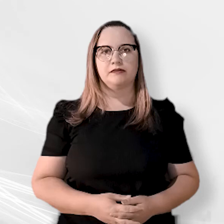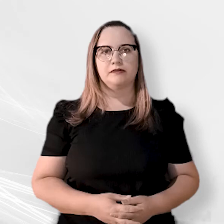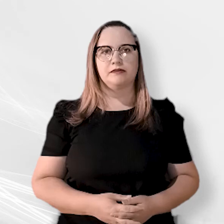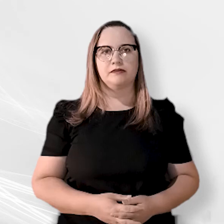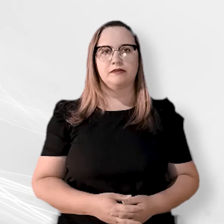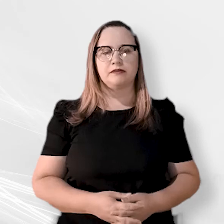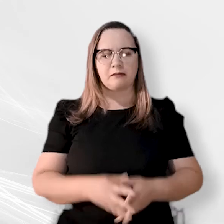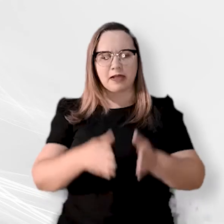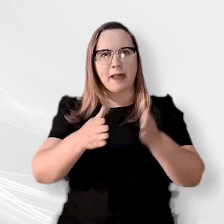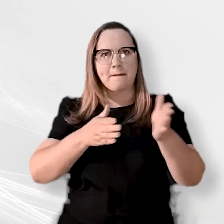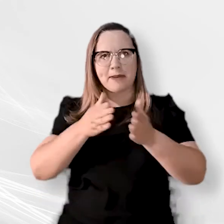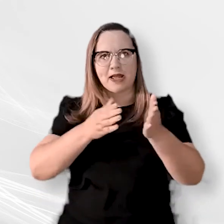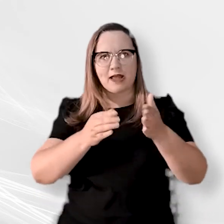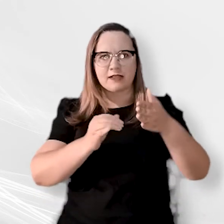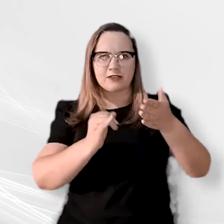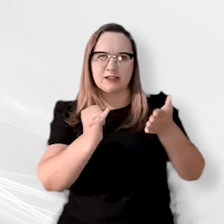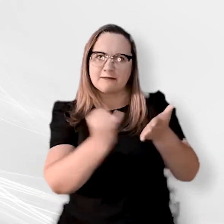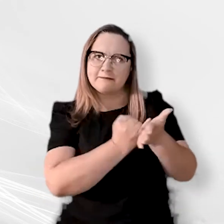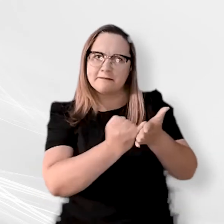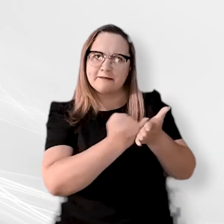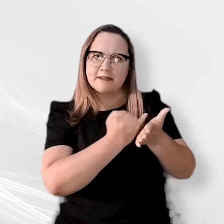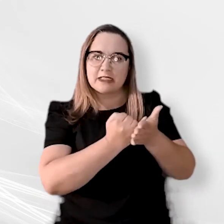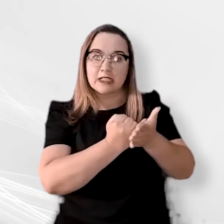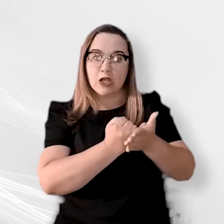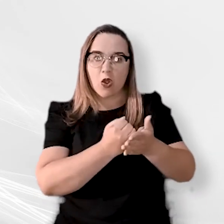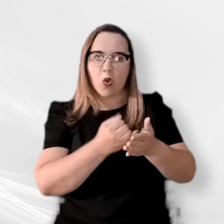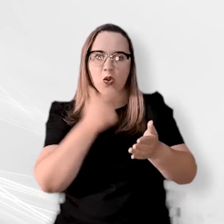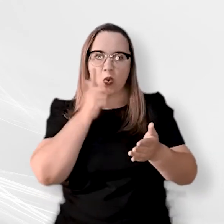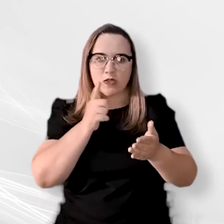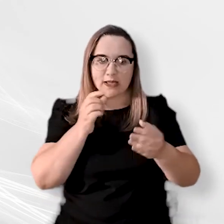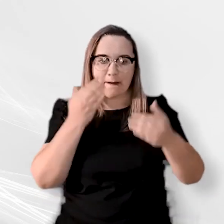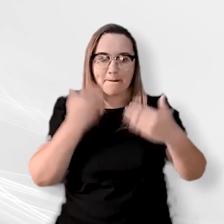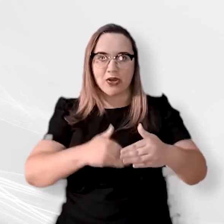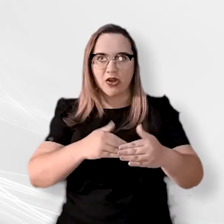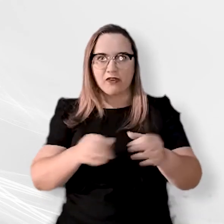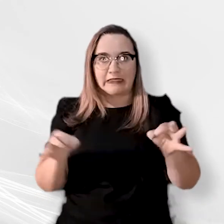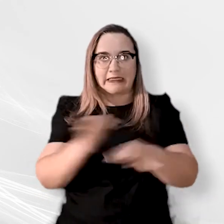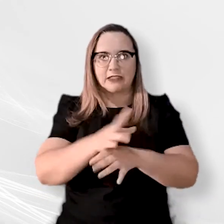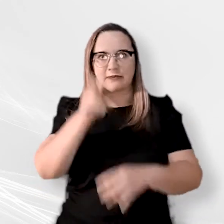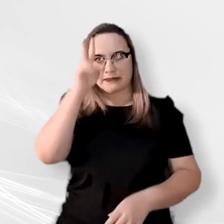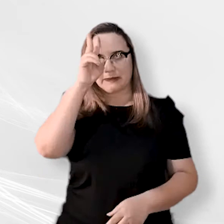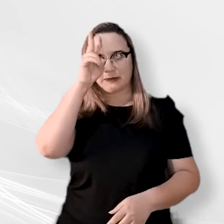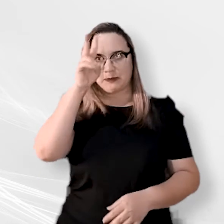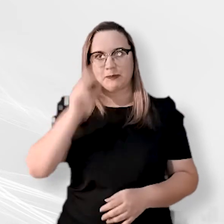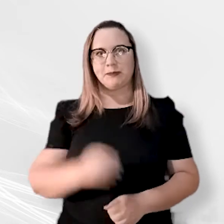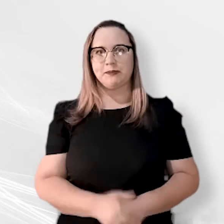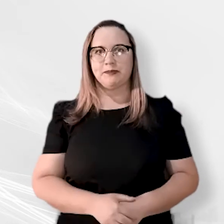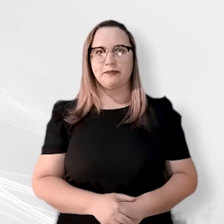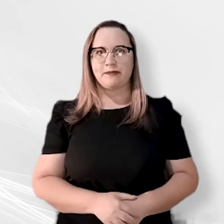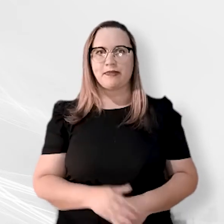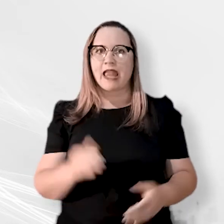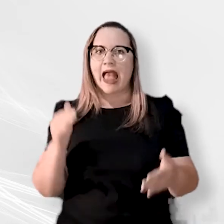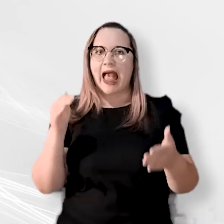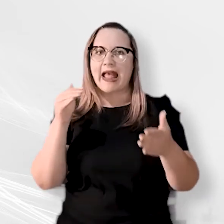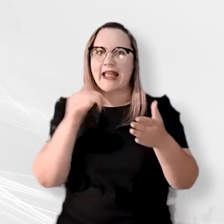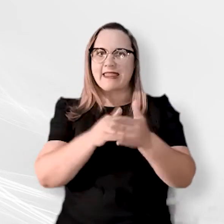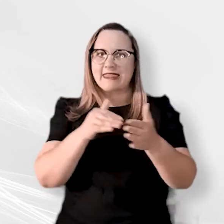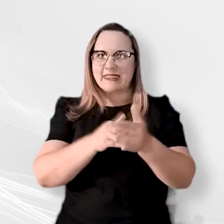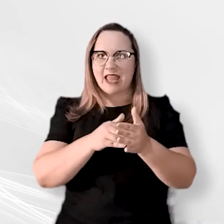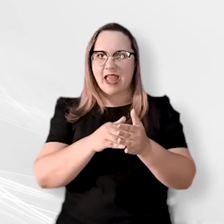Prazo de inscrição e realização da prova termina na segunda. Até o final da manhã desta terça-feira, dia